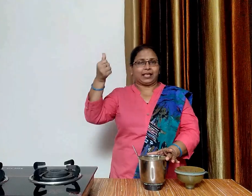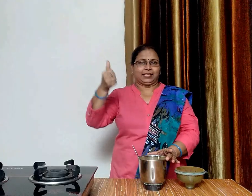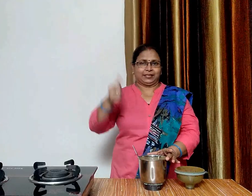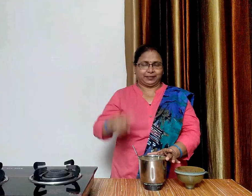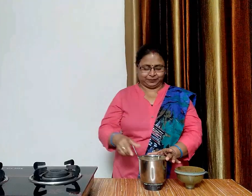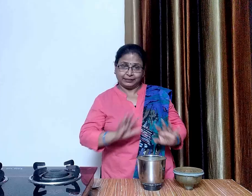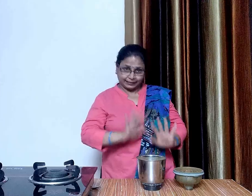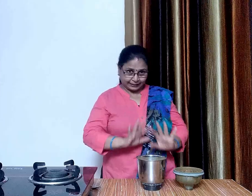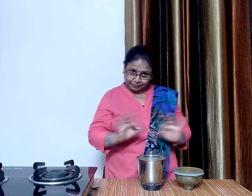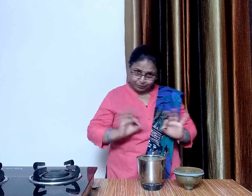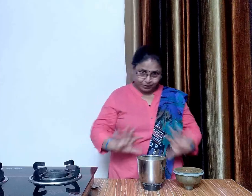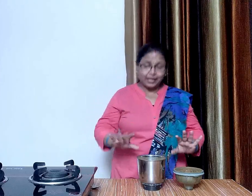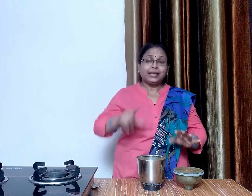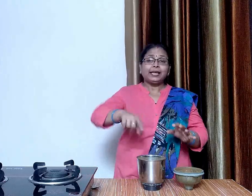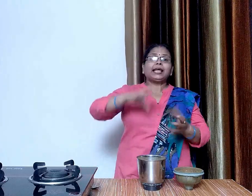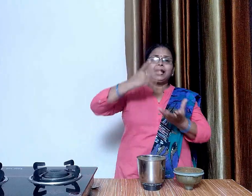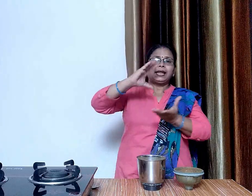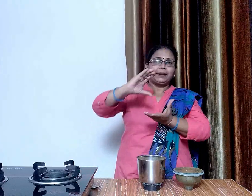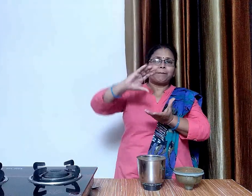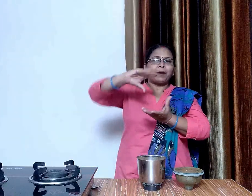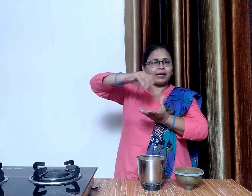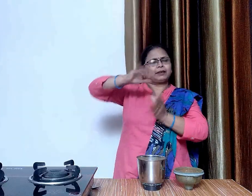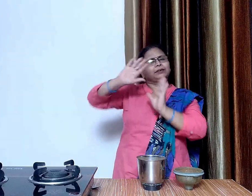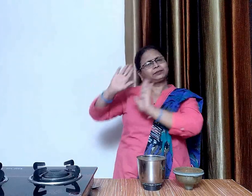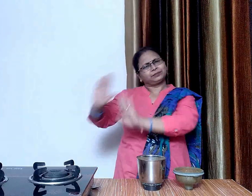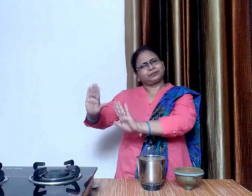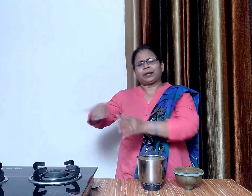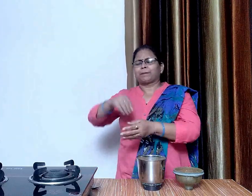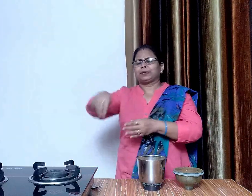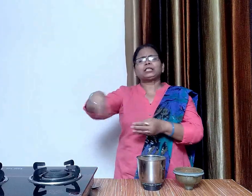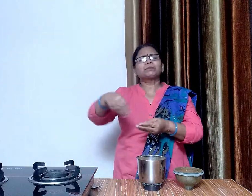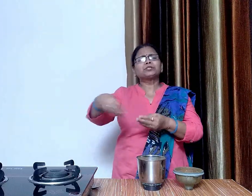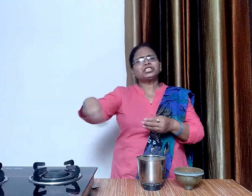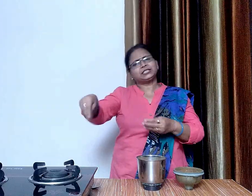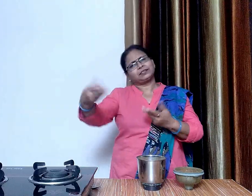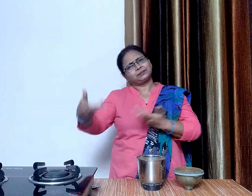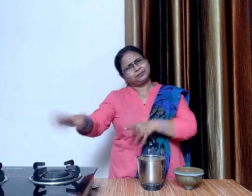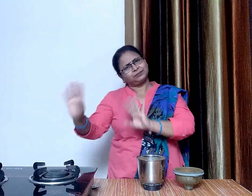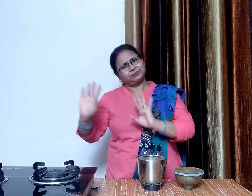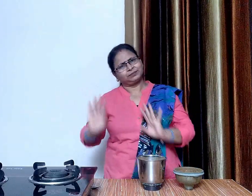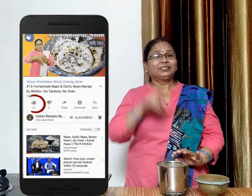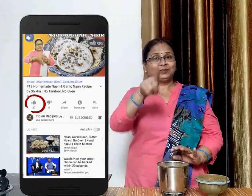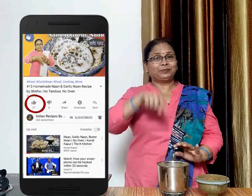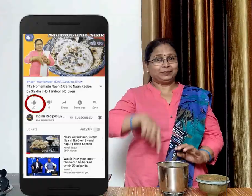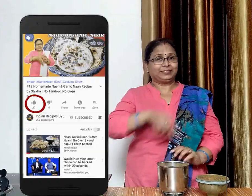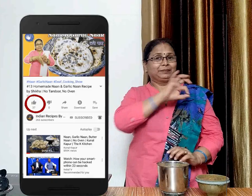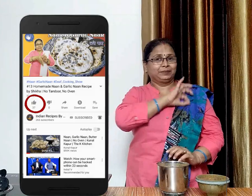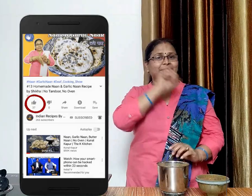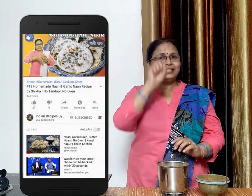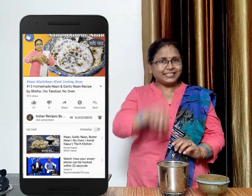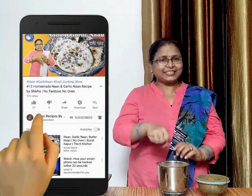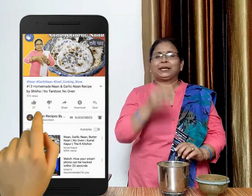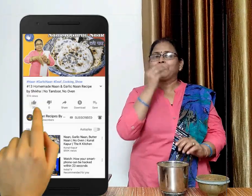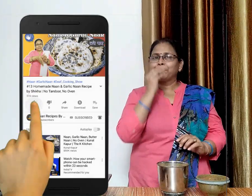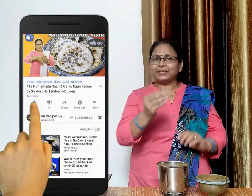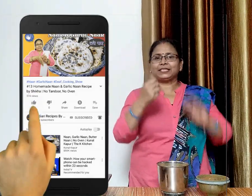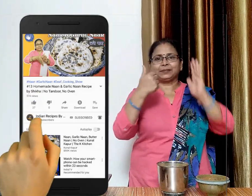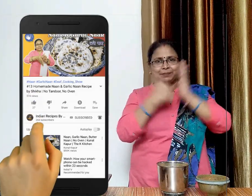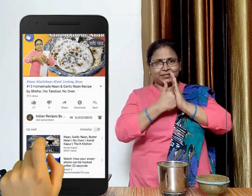कंटेनर मिस चोल करके रख सकते हैं और सबजी में डाल कर सबजी को और स्वादिश्ट बना सकते हैं अगर आपको मेरी वीडियो पसंद आयो तो इस वीडियो को